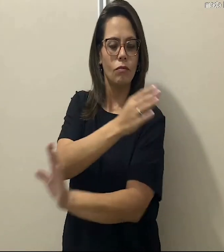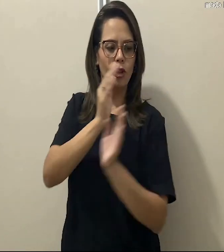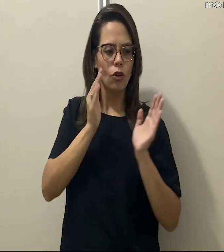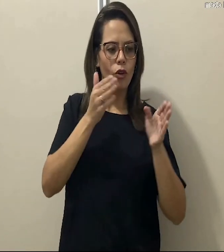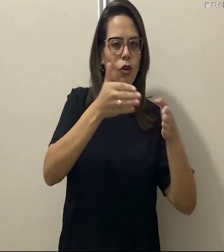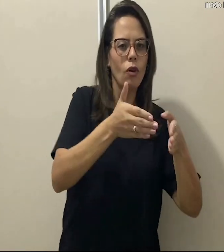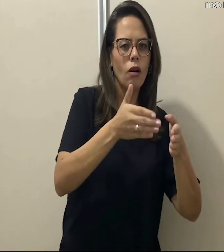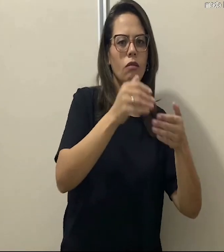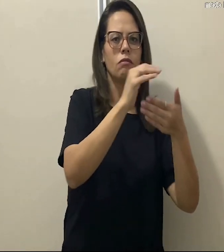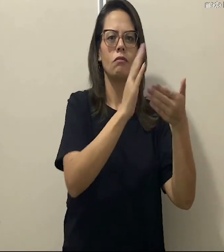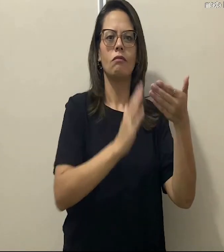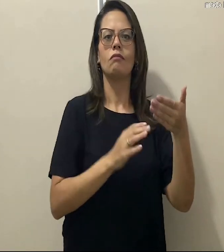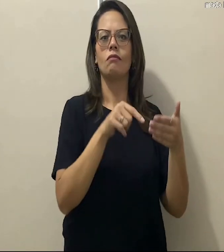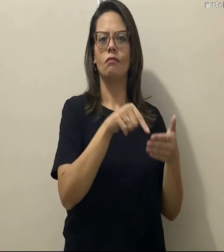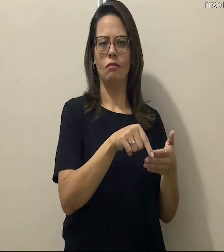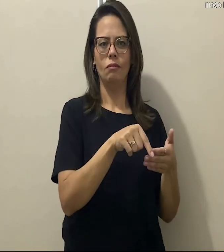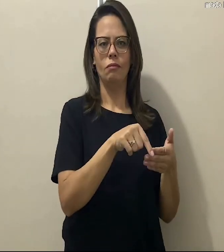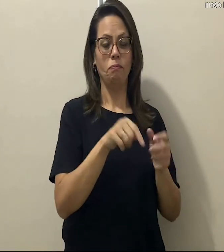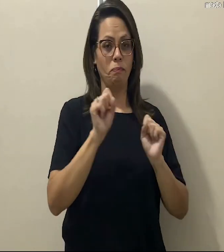focar na língua de sinais, na Libras, ok?